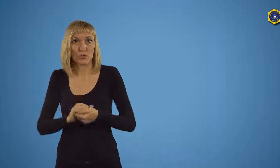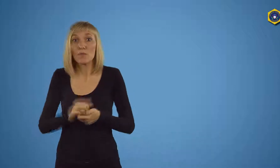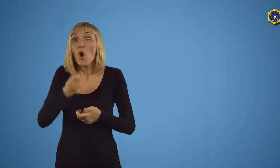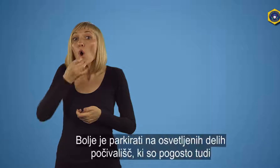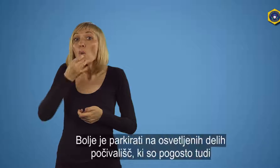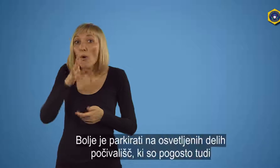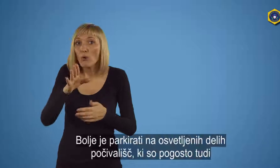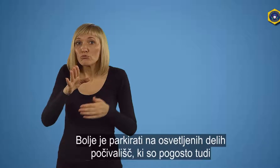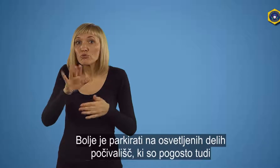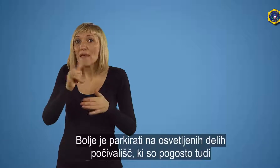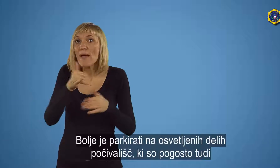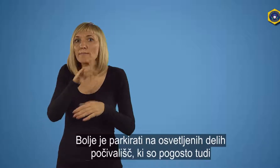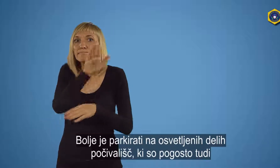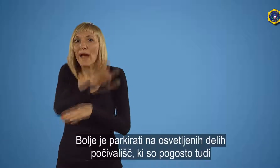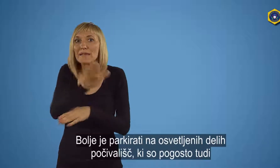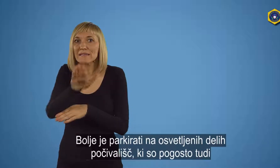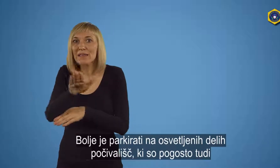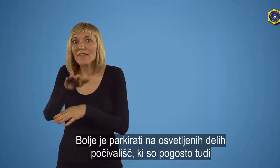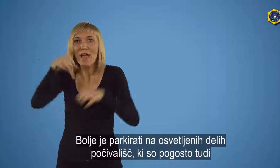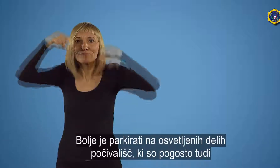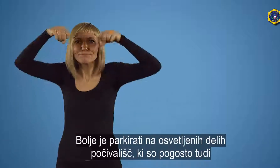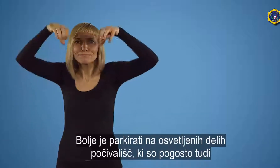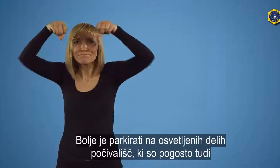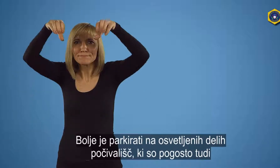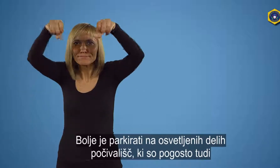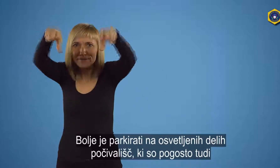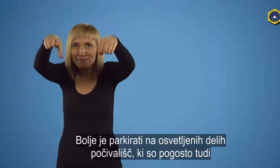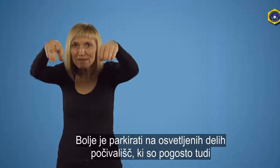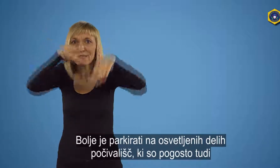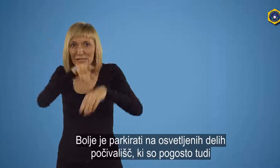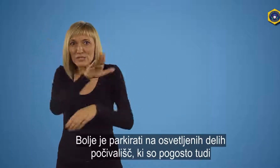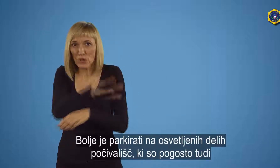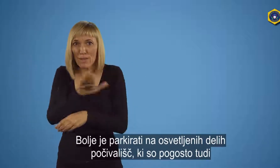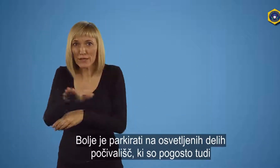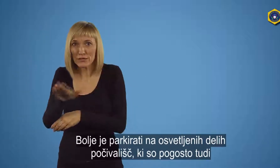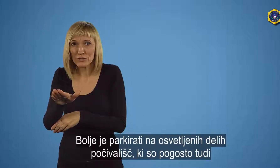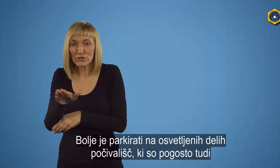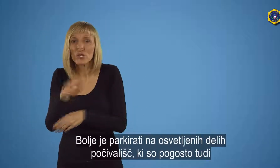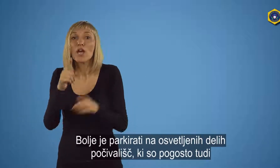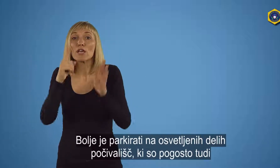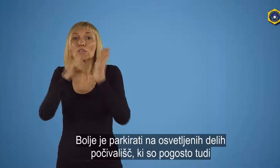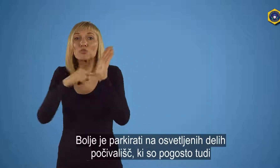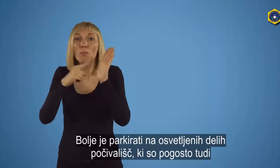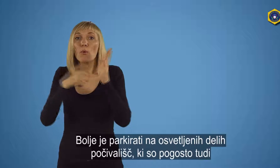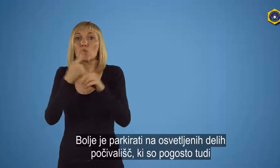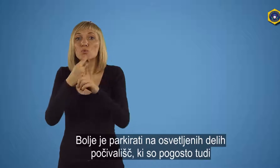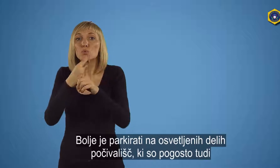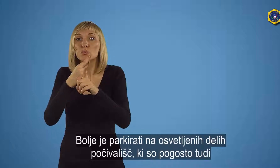Bolje je parkirati na osvetljenih delih počivališč, ki so pogosto tudi nadzorovani z videokamerami.